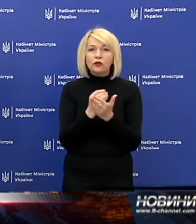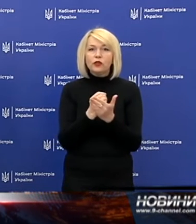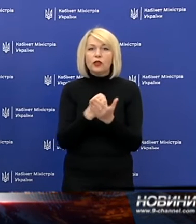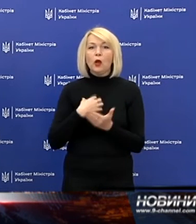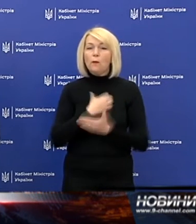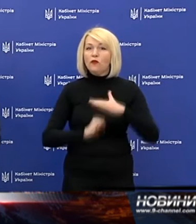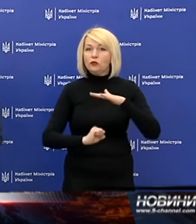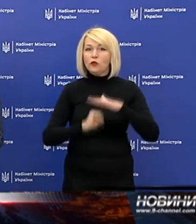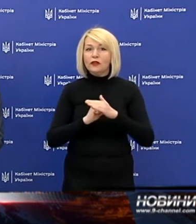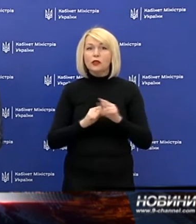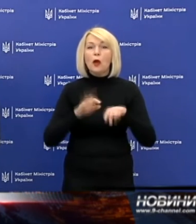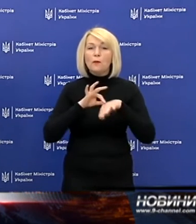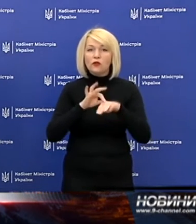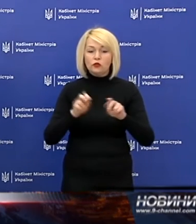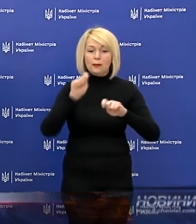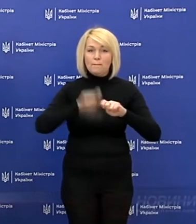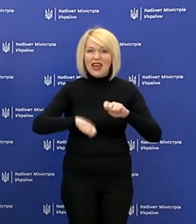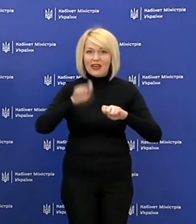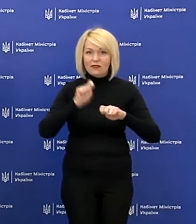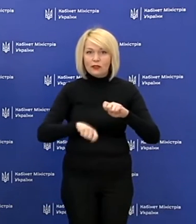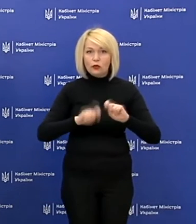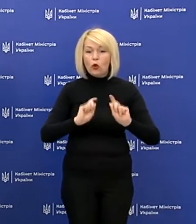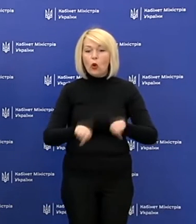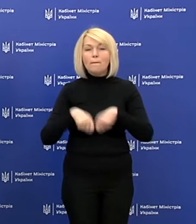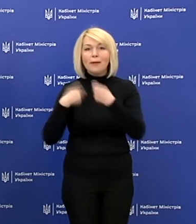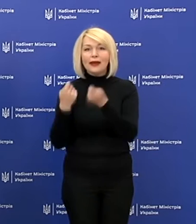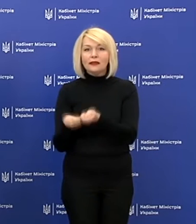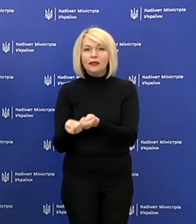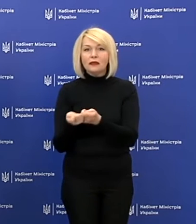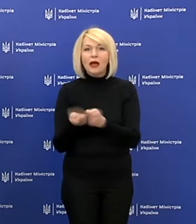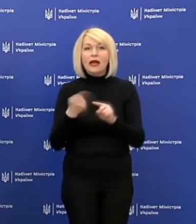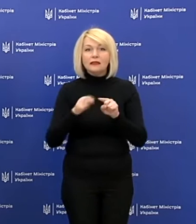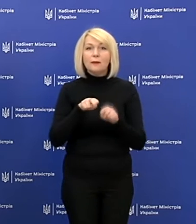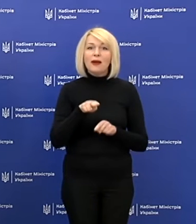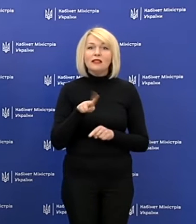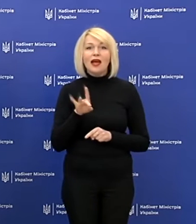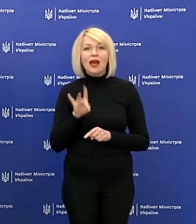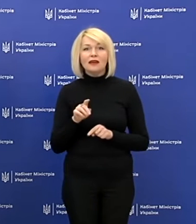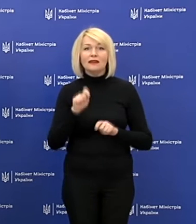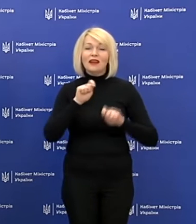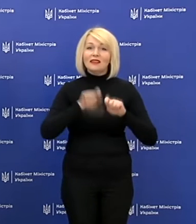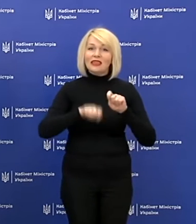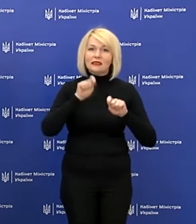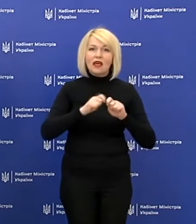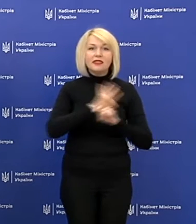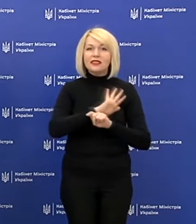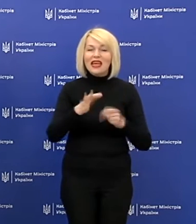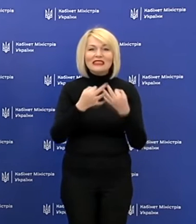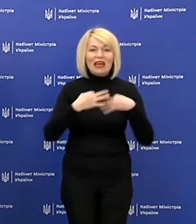позапланову перевірку, передала ці ПЛР-тест-системи в незалежну